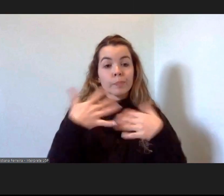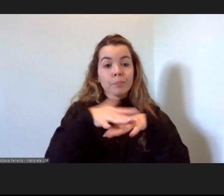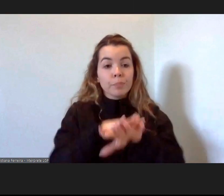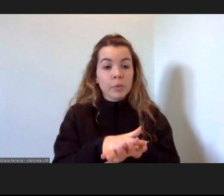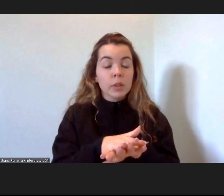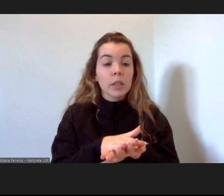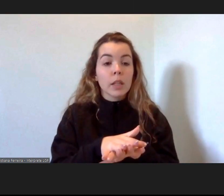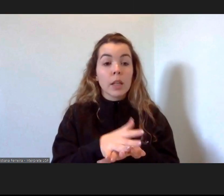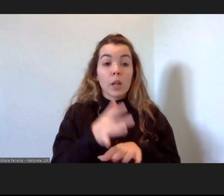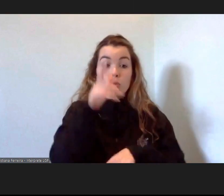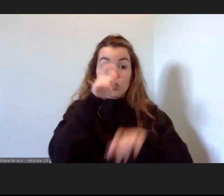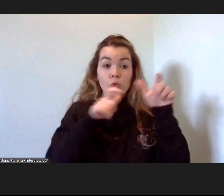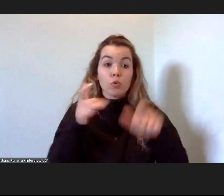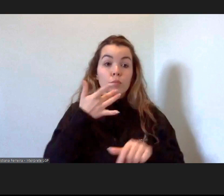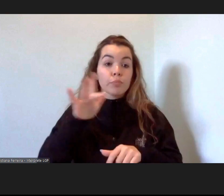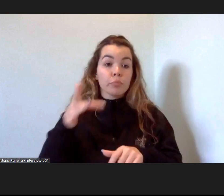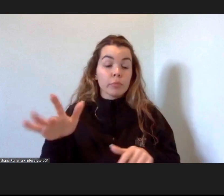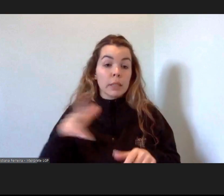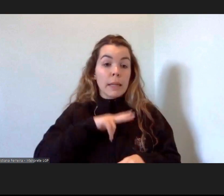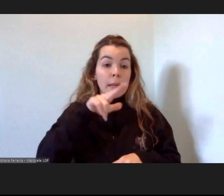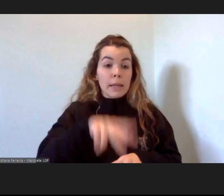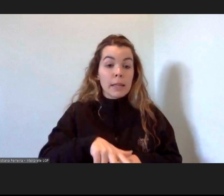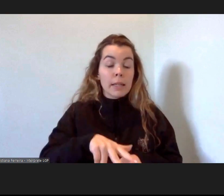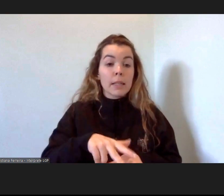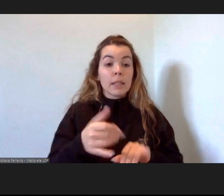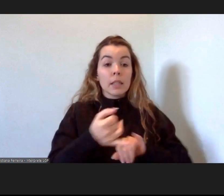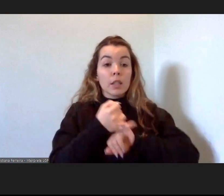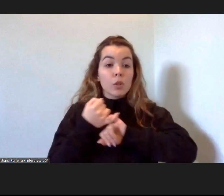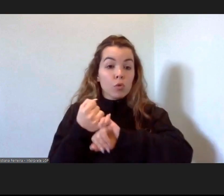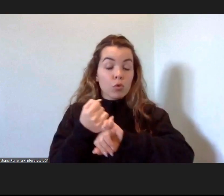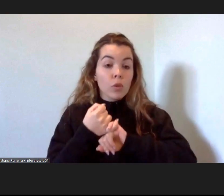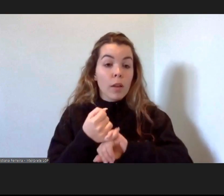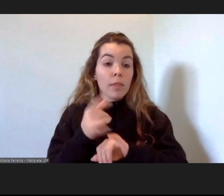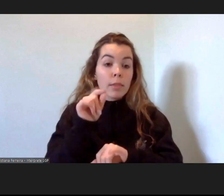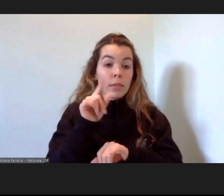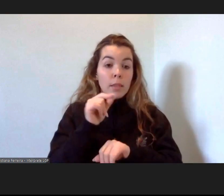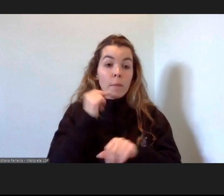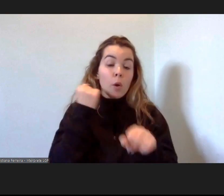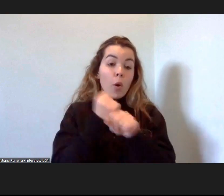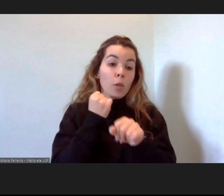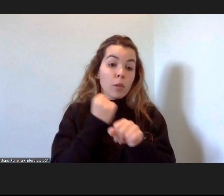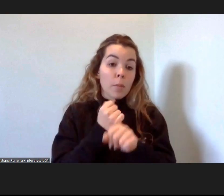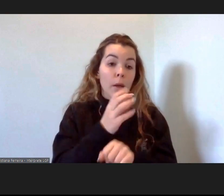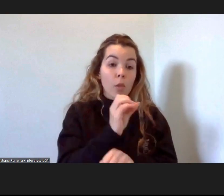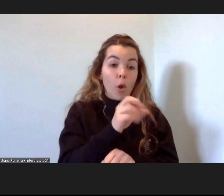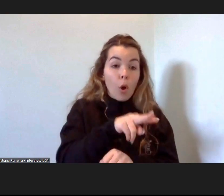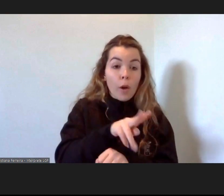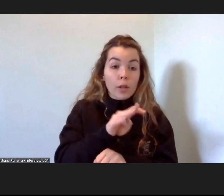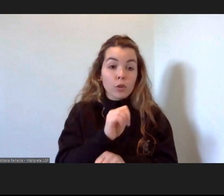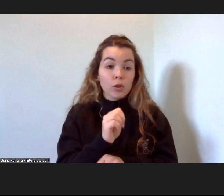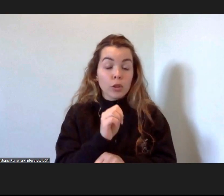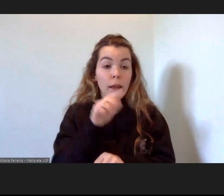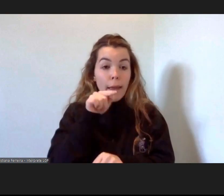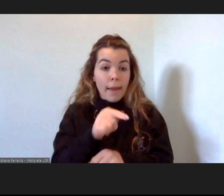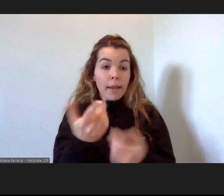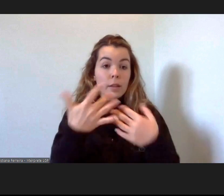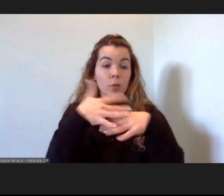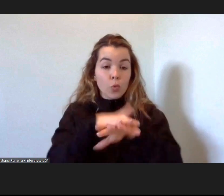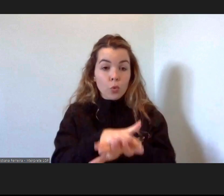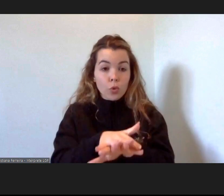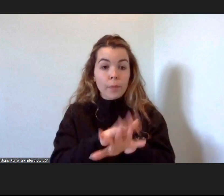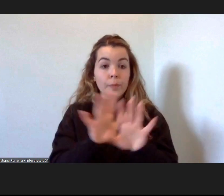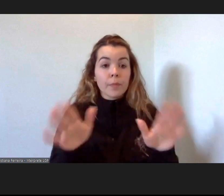imigrantes em Portugal, e associado ao papel das ONGs nesta integração. Para começar,